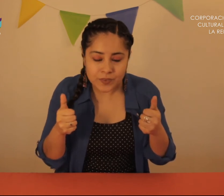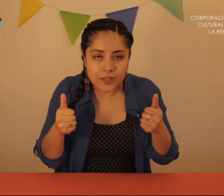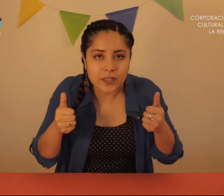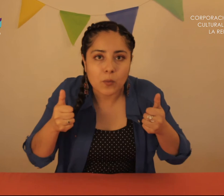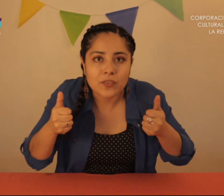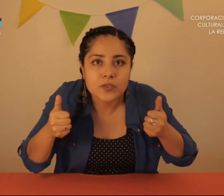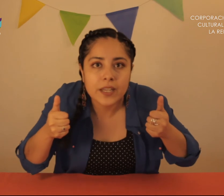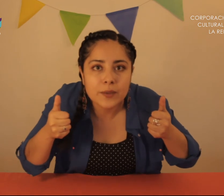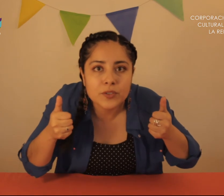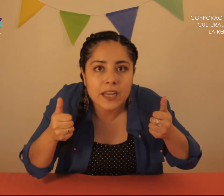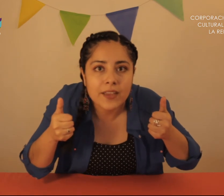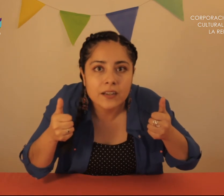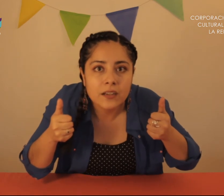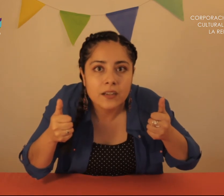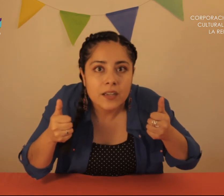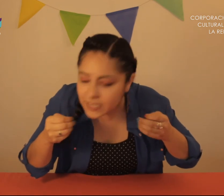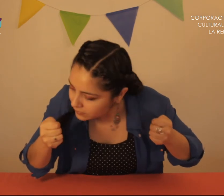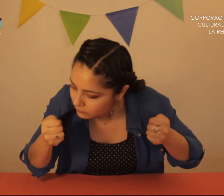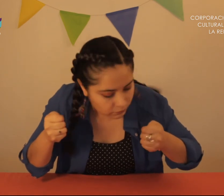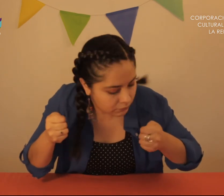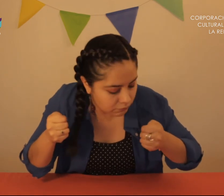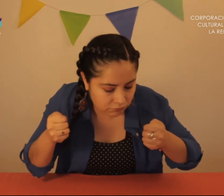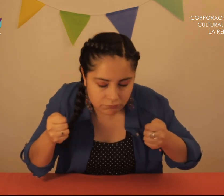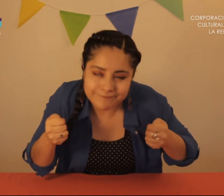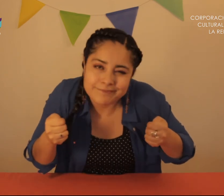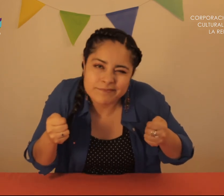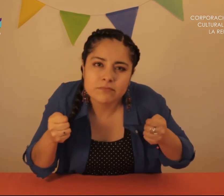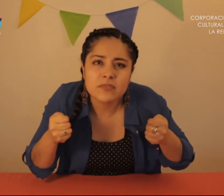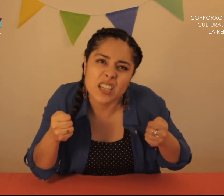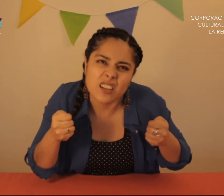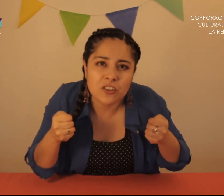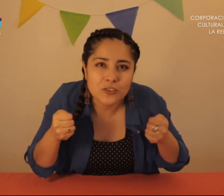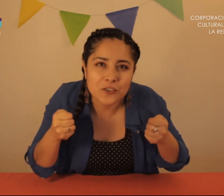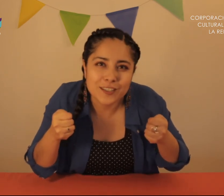Y cuando los queremos ir a ver ¡Sas! Ya se han ido a esconder